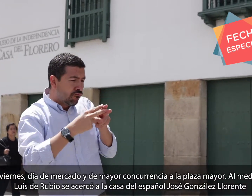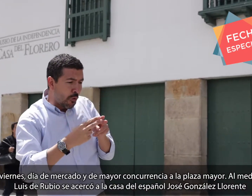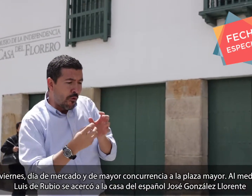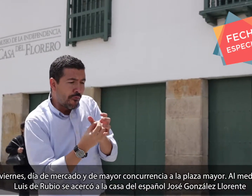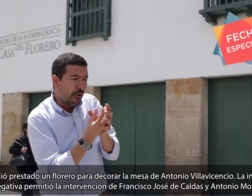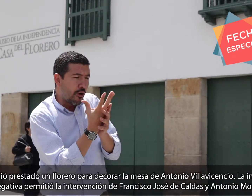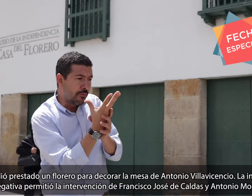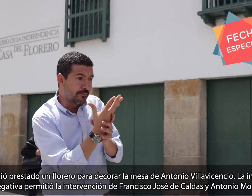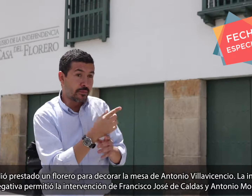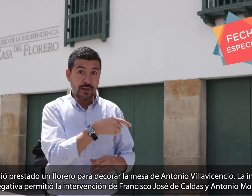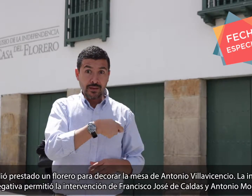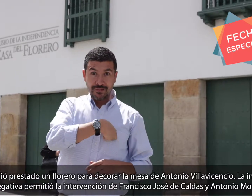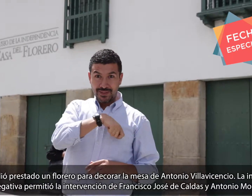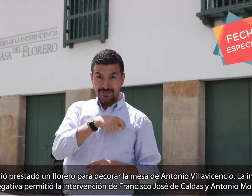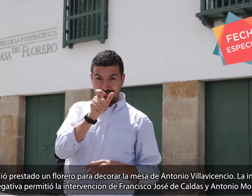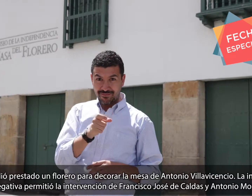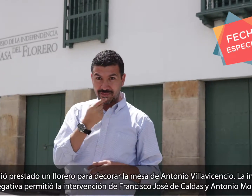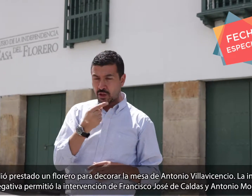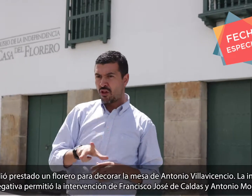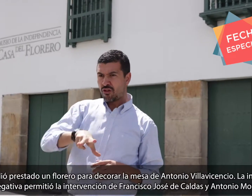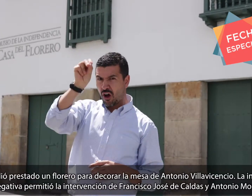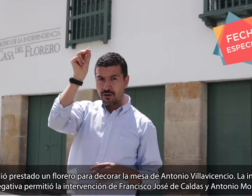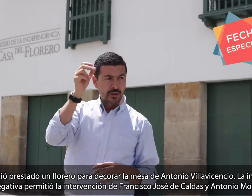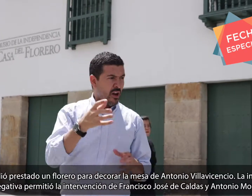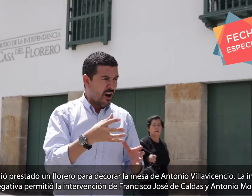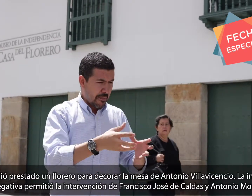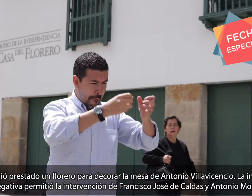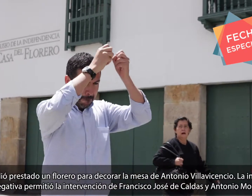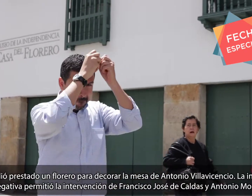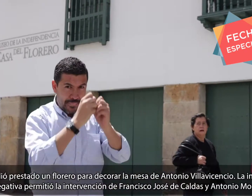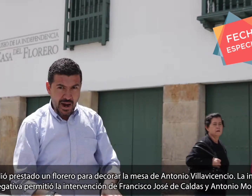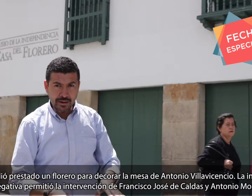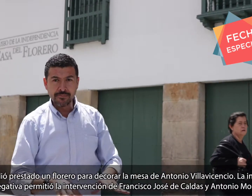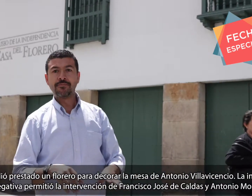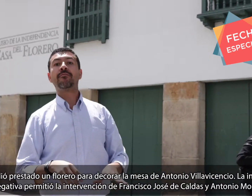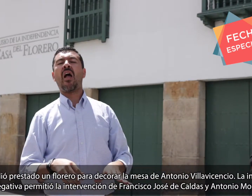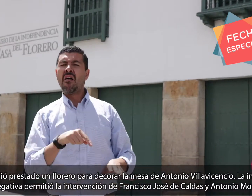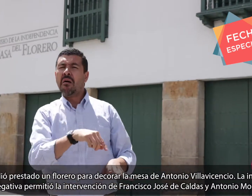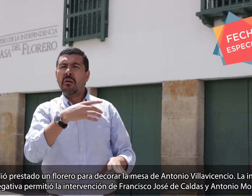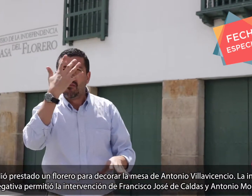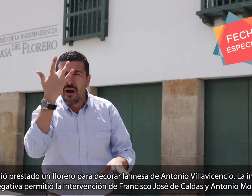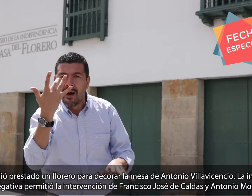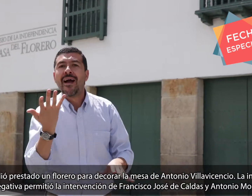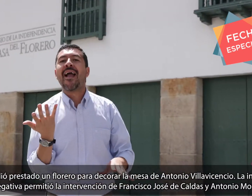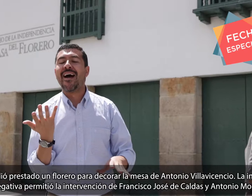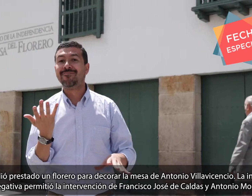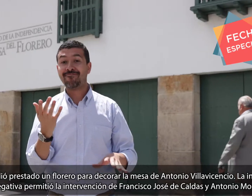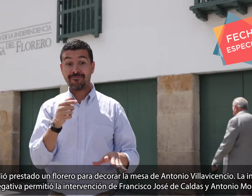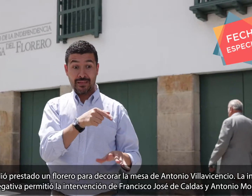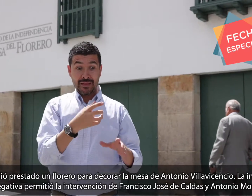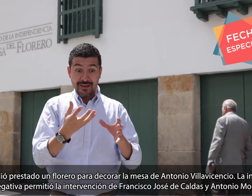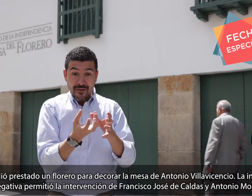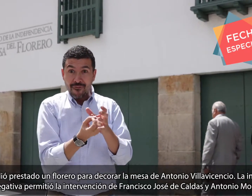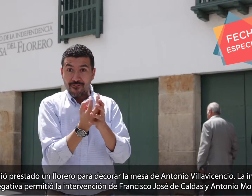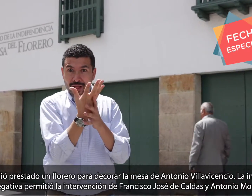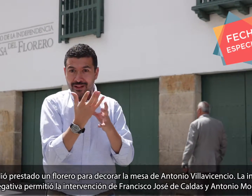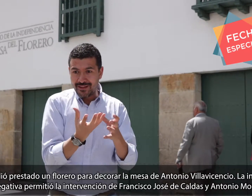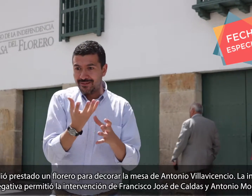Y le pidió prestado a florero para decorar la mesa de Antonio Villavicencio. La